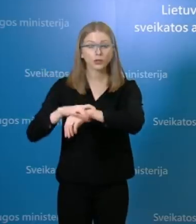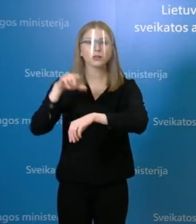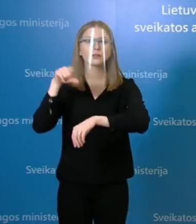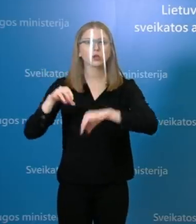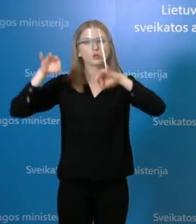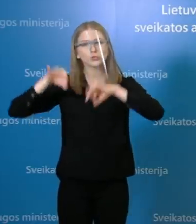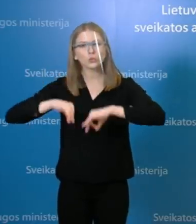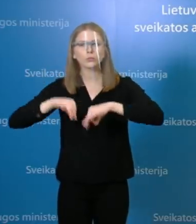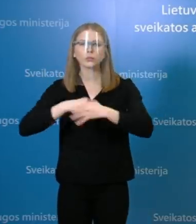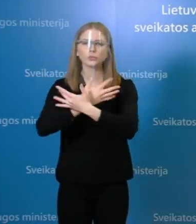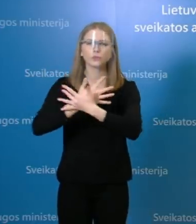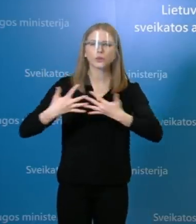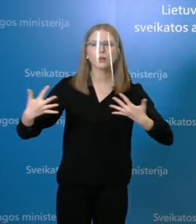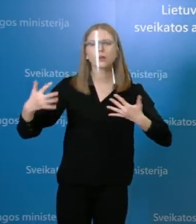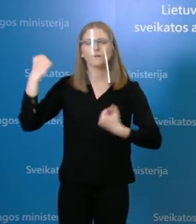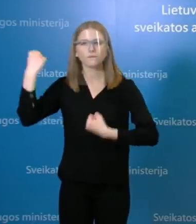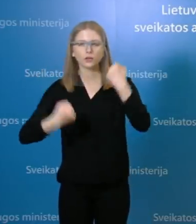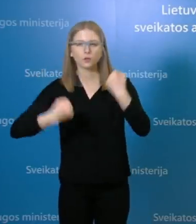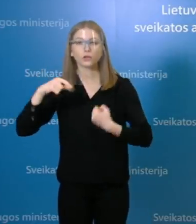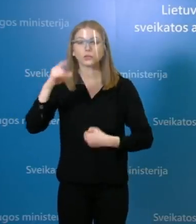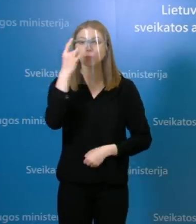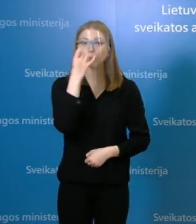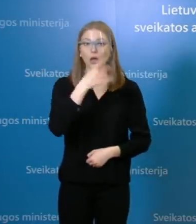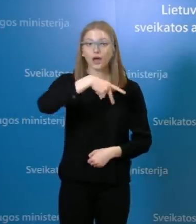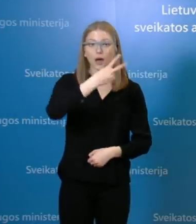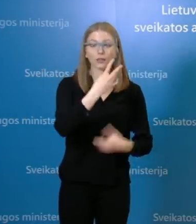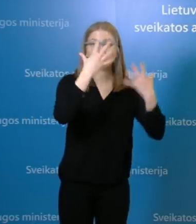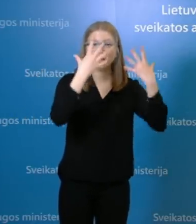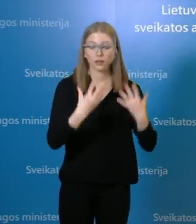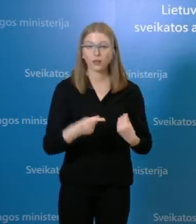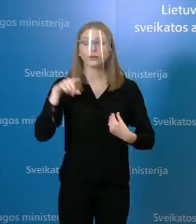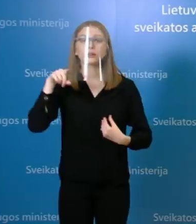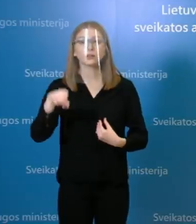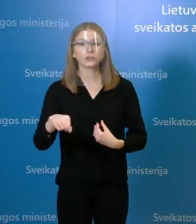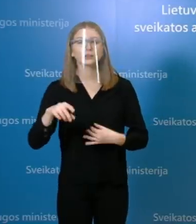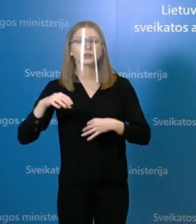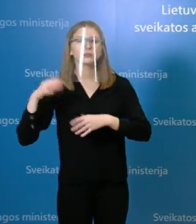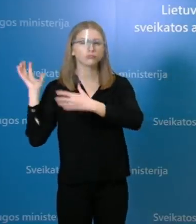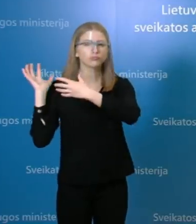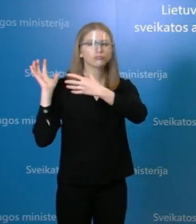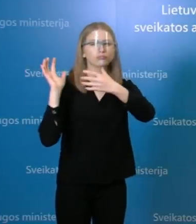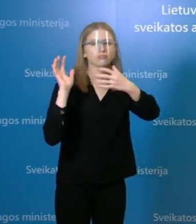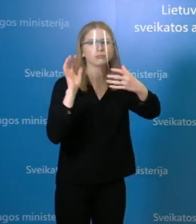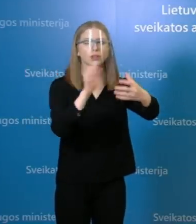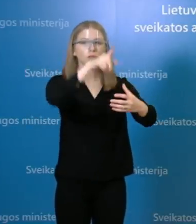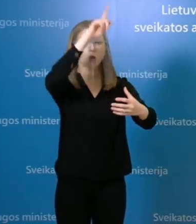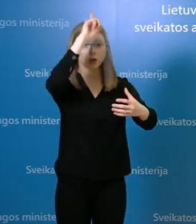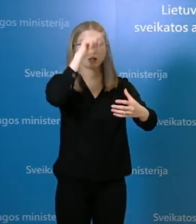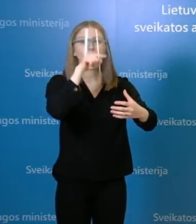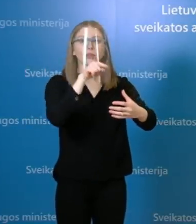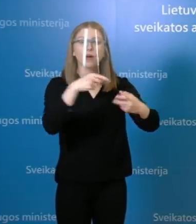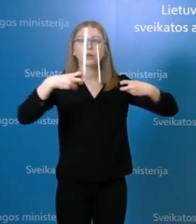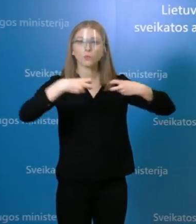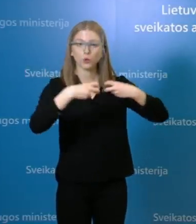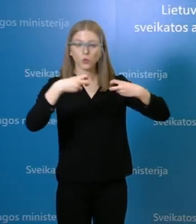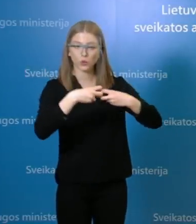suvairuotojas, kuris gegužės antrą dieną iš Lietuvos išvyko į Vokietiją, lankėsi Bruselija. Pajutęs